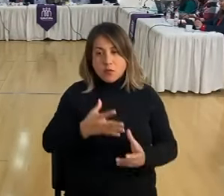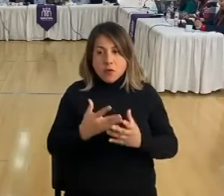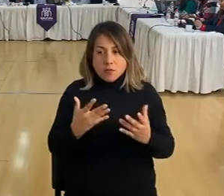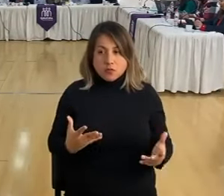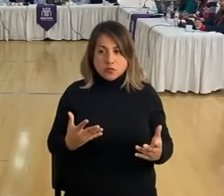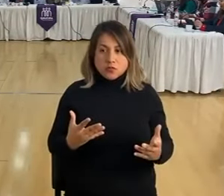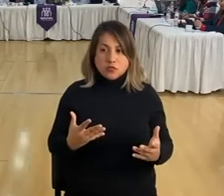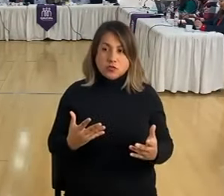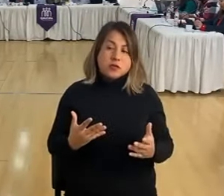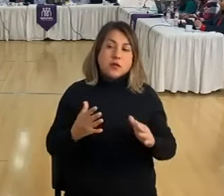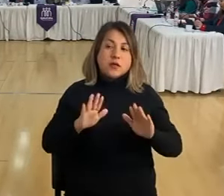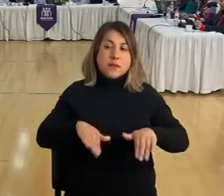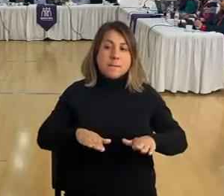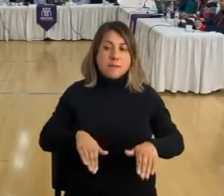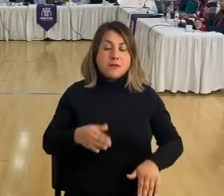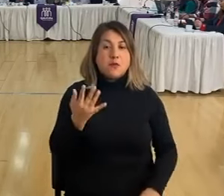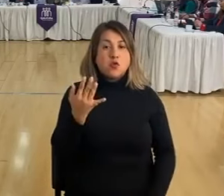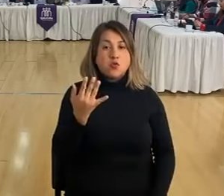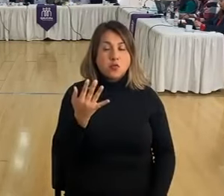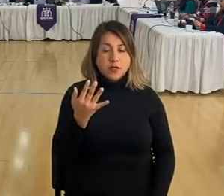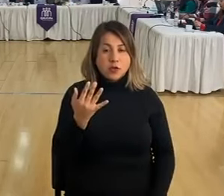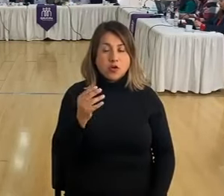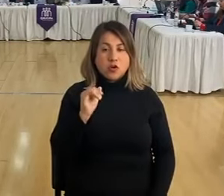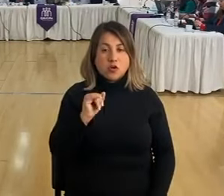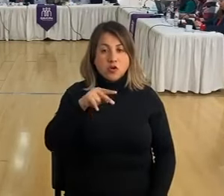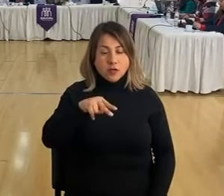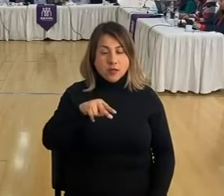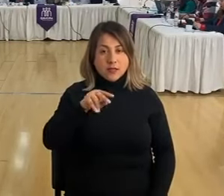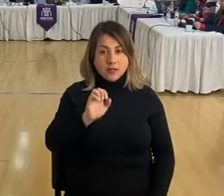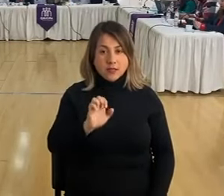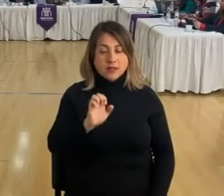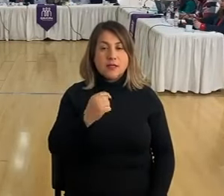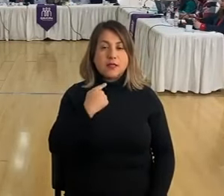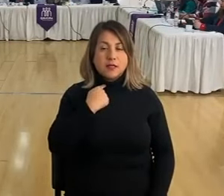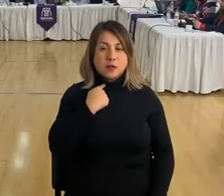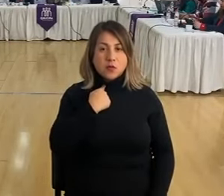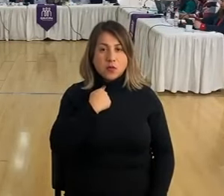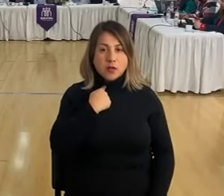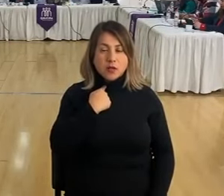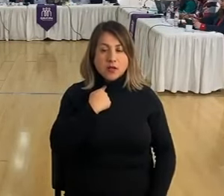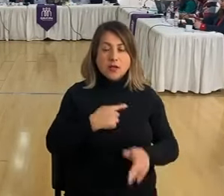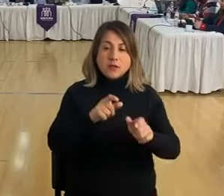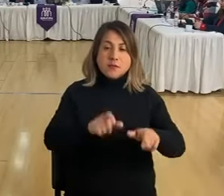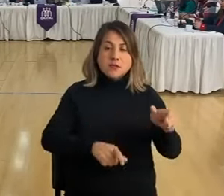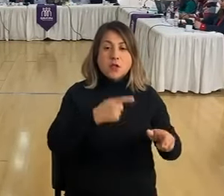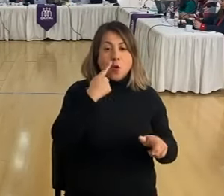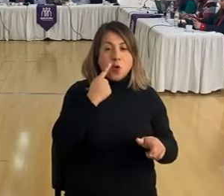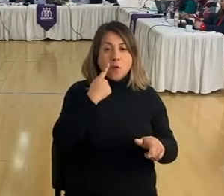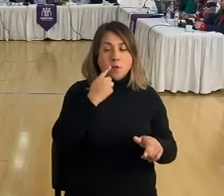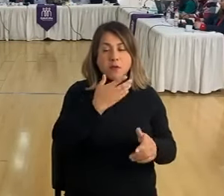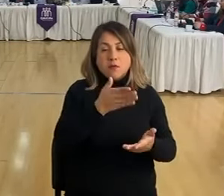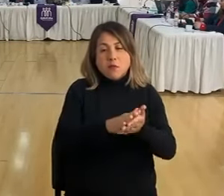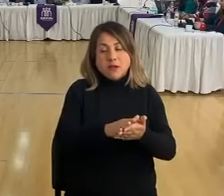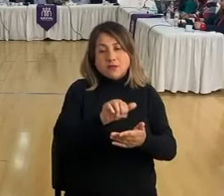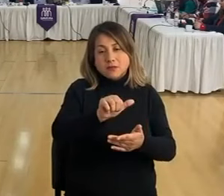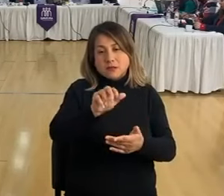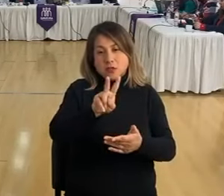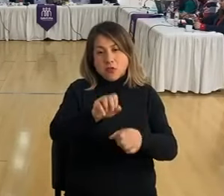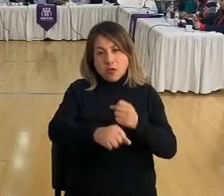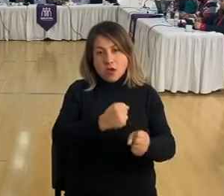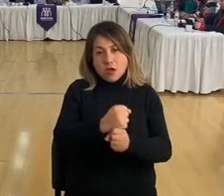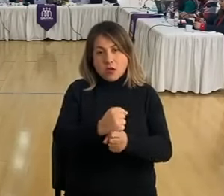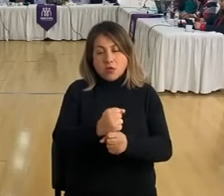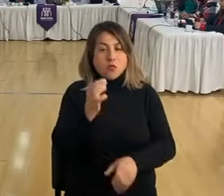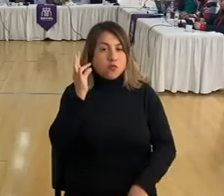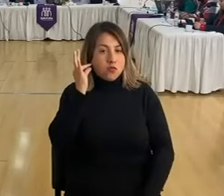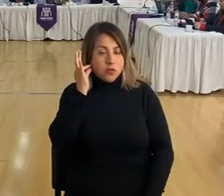según estas mismas cifras del INE, ¿cierto? En Quilicura los hombres tengan una esperanza de vida de 62 años y por otro lado